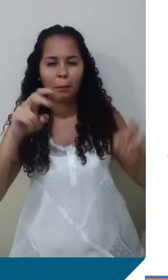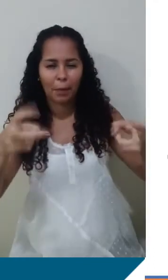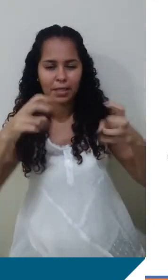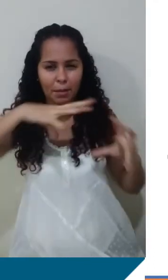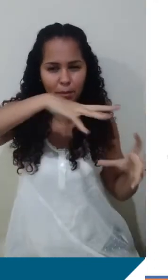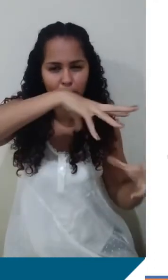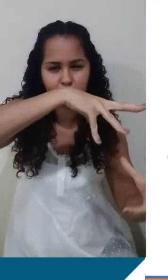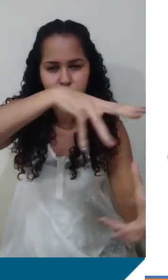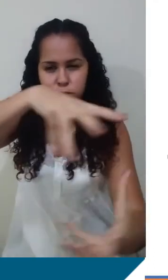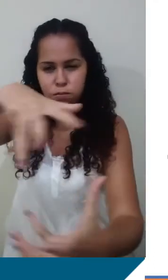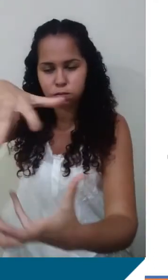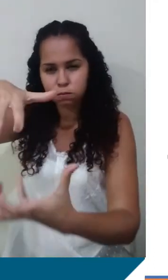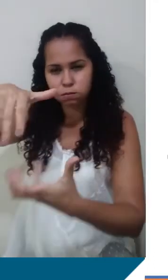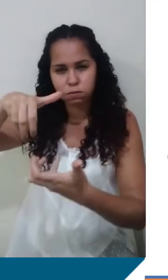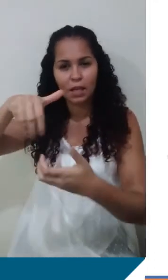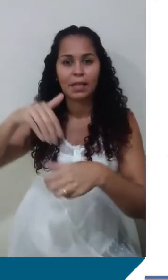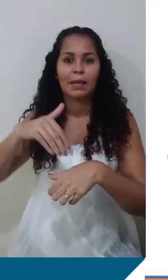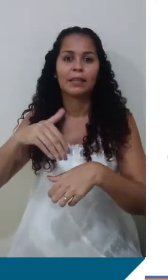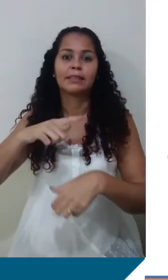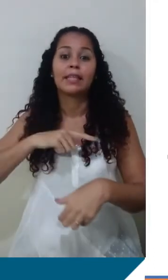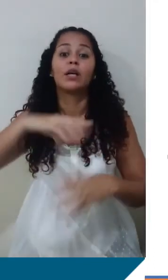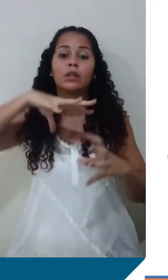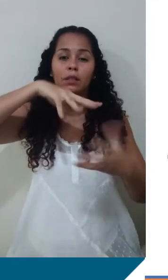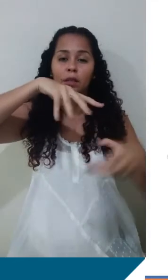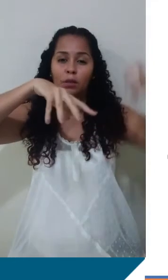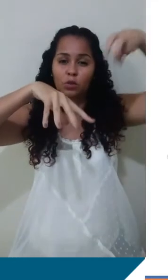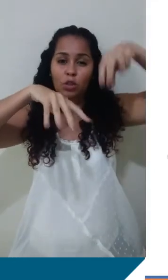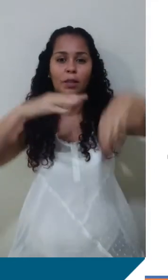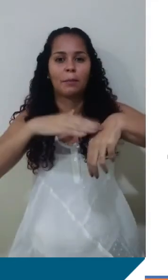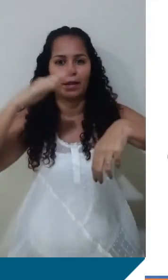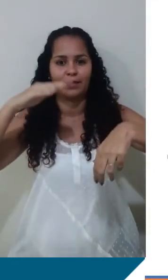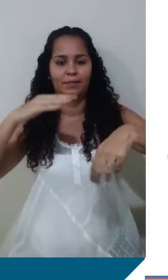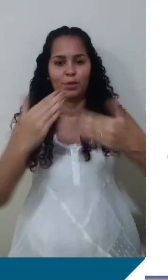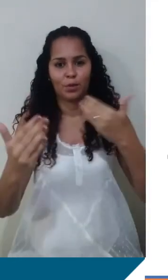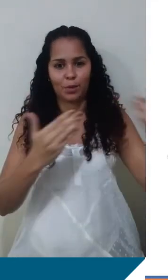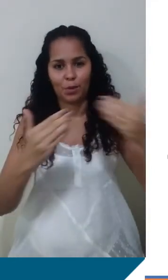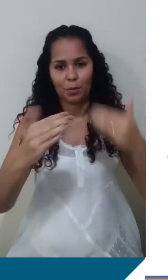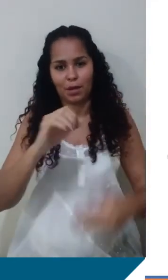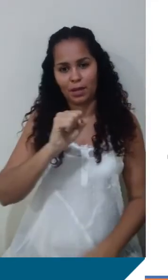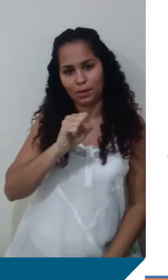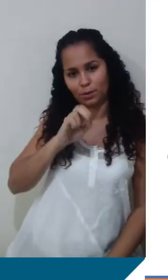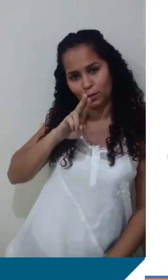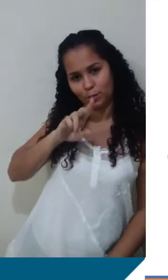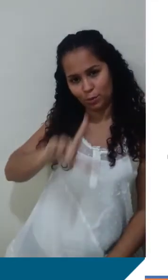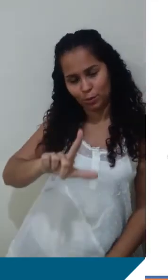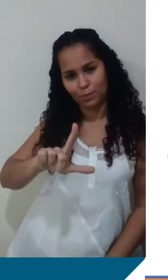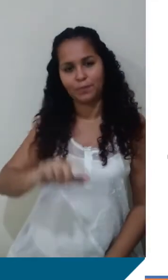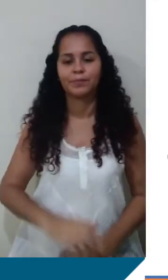Hemisfério Norte é maior do que no Hemisfério Sul. Temos o Sol aqui fazendo esse serviço, ok? Tá na sua